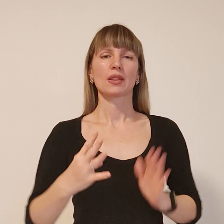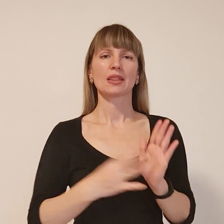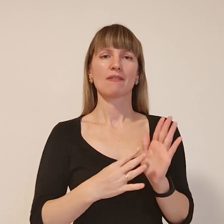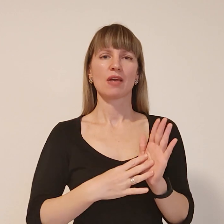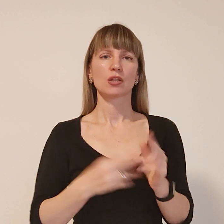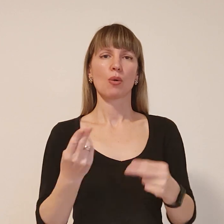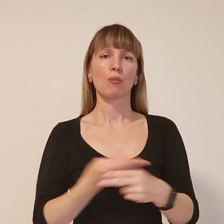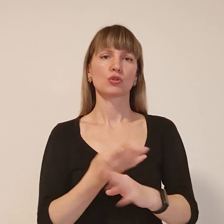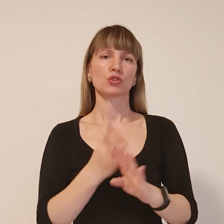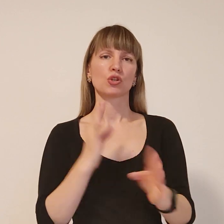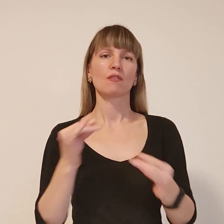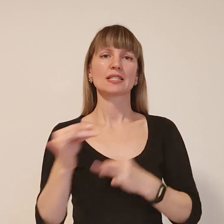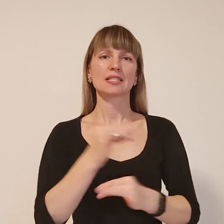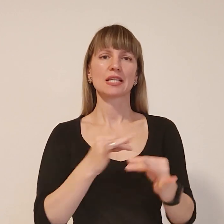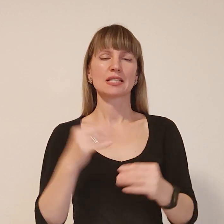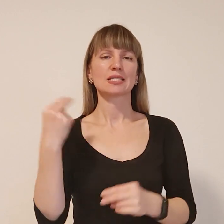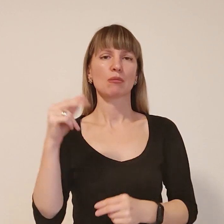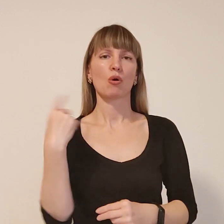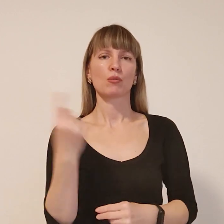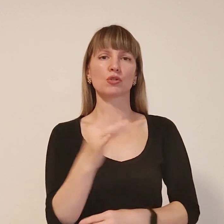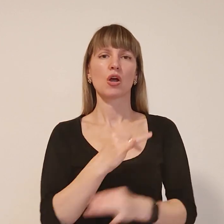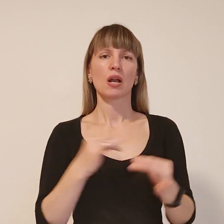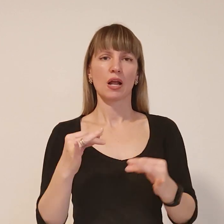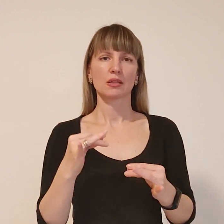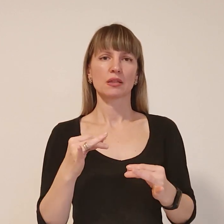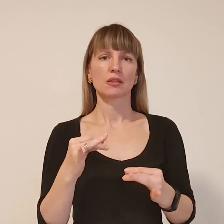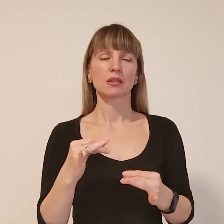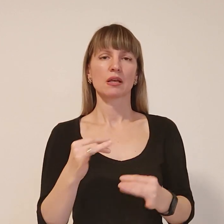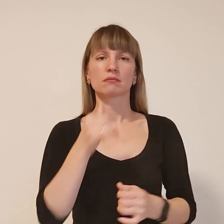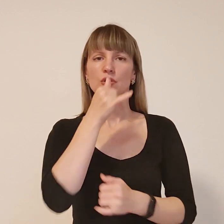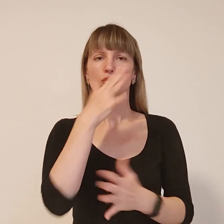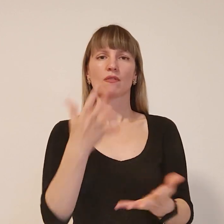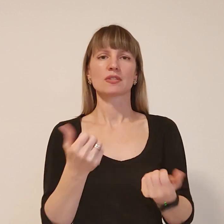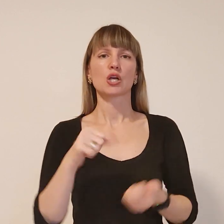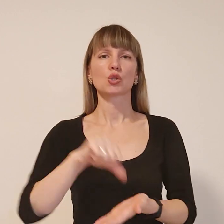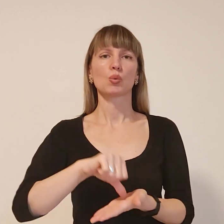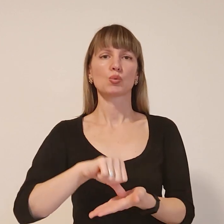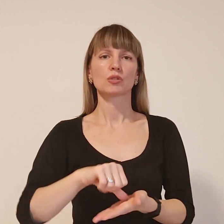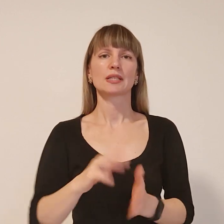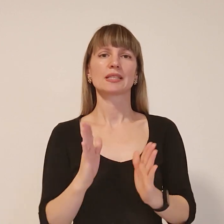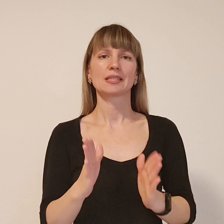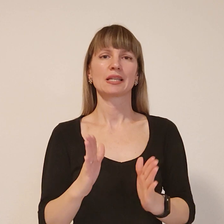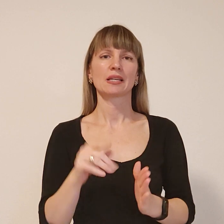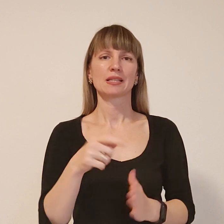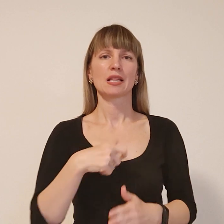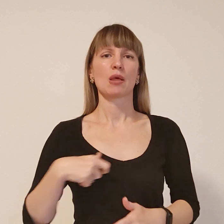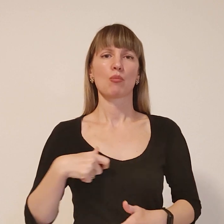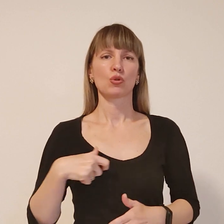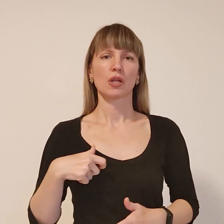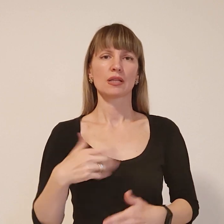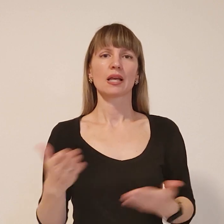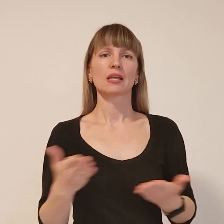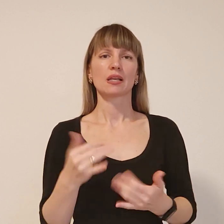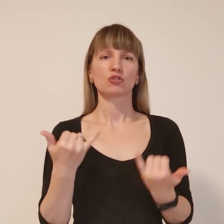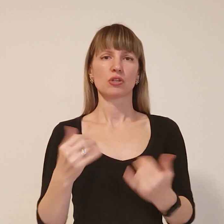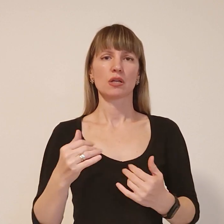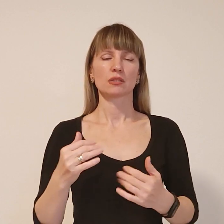позачергової сесії Забріжської обласної ради не зуміли взяти участь лише ті депутати, які нині перебувають на